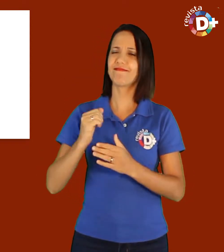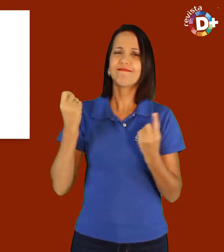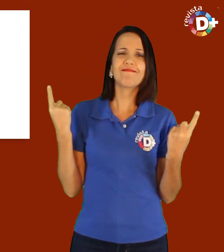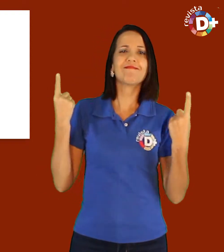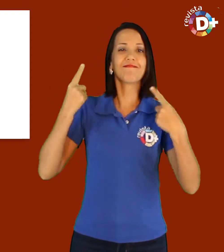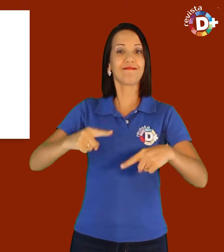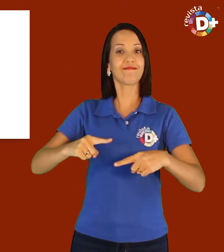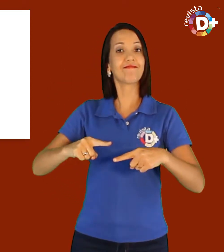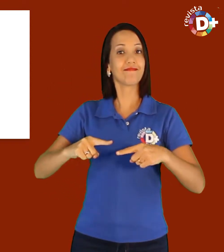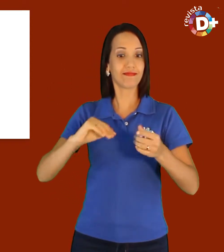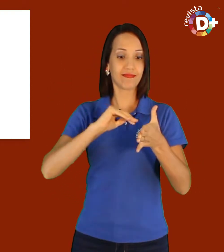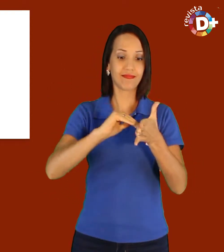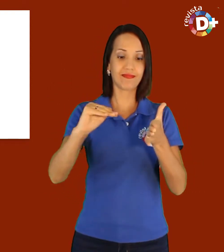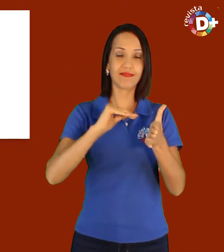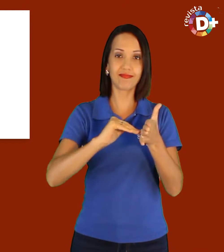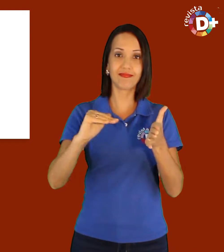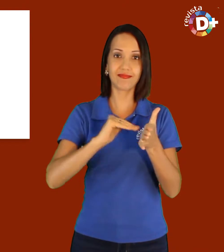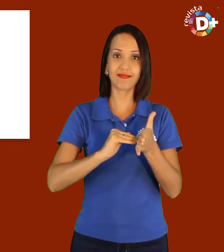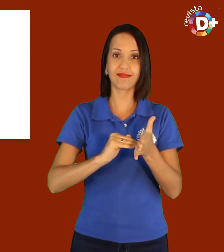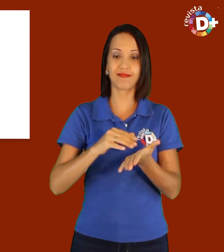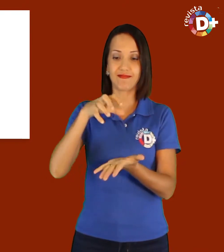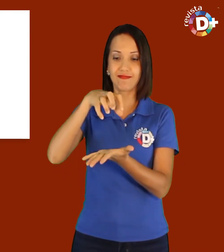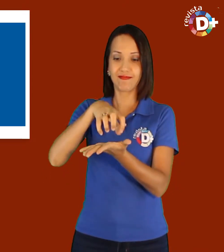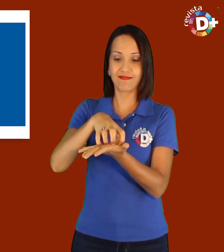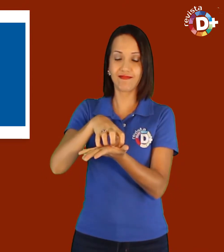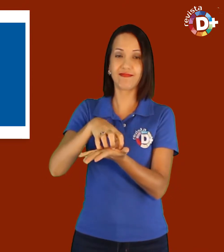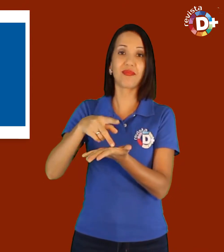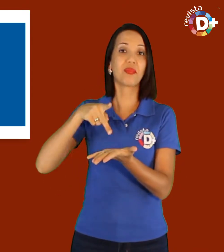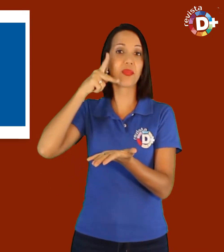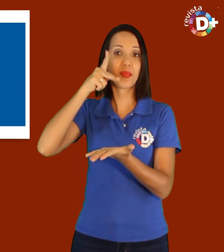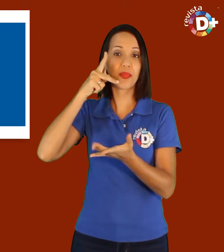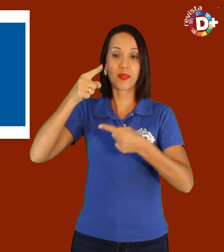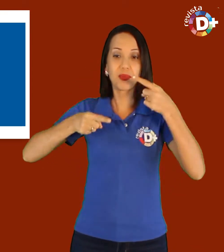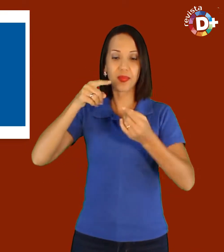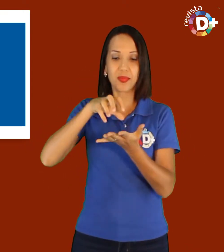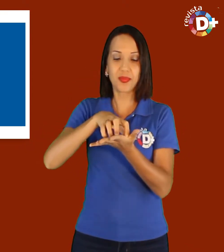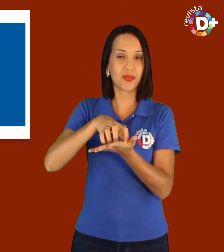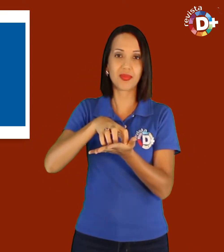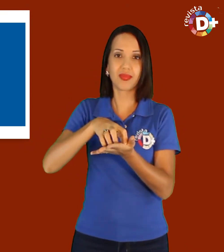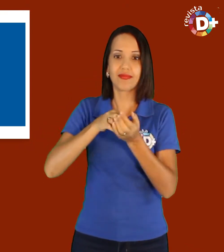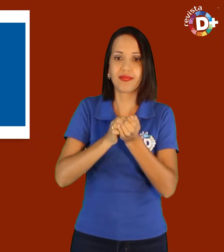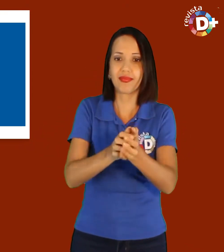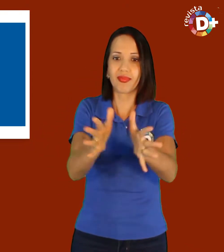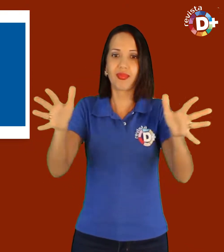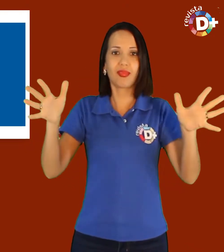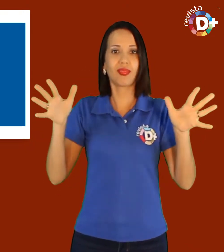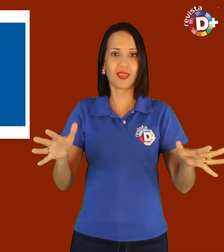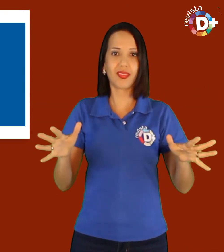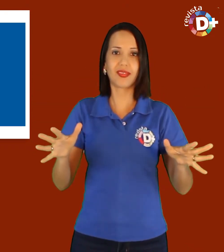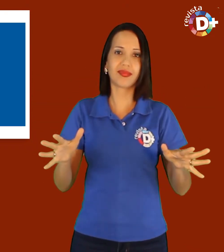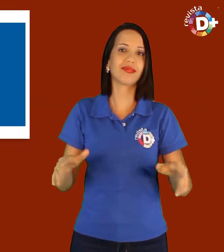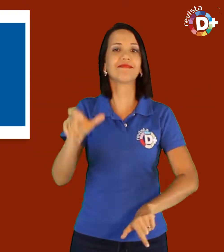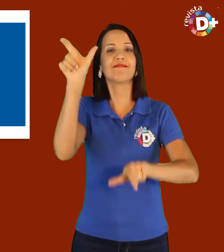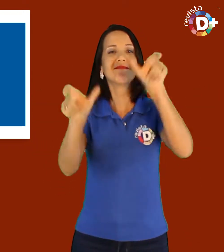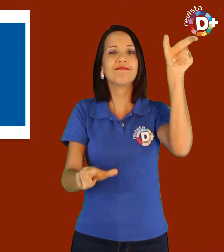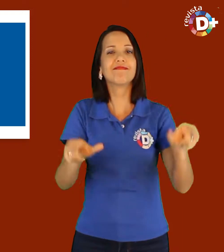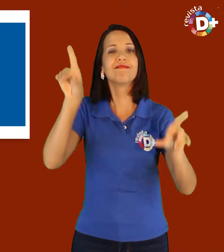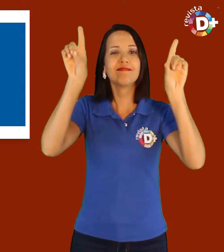Um dos grandes desafios da Secretaria é descentralizar a política e ampliar a visibilidade desse